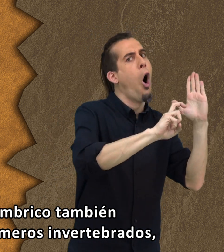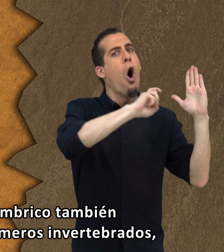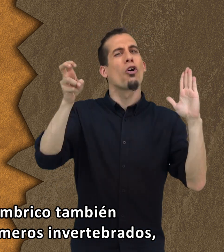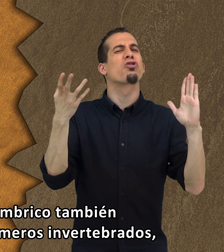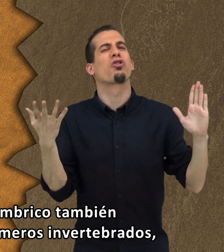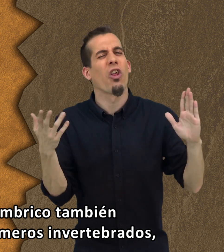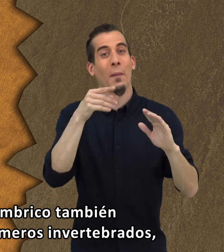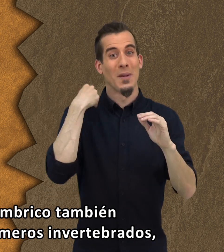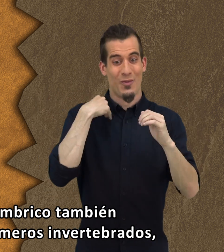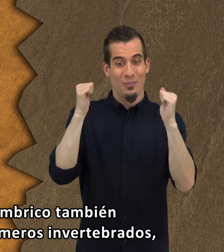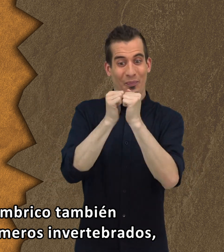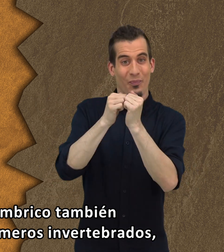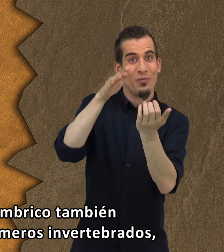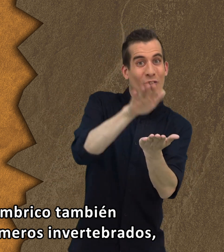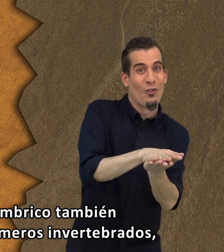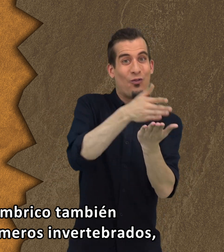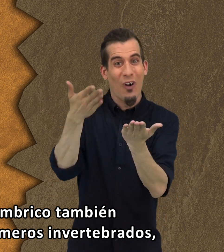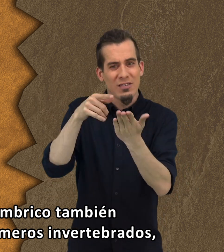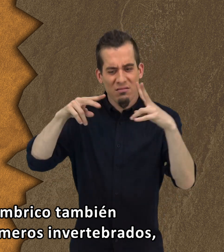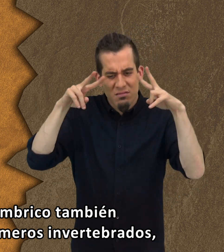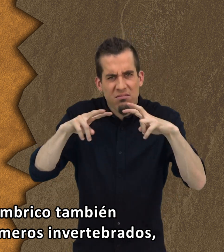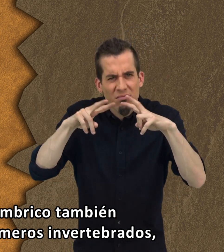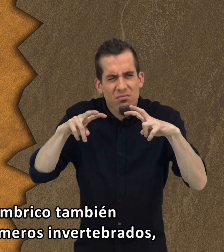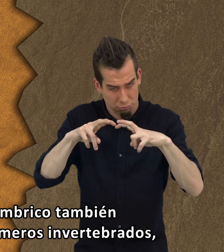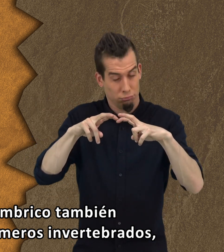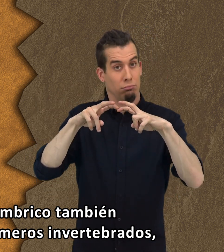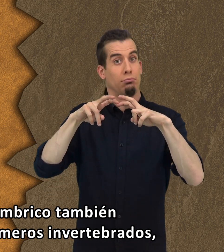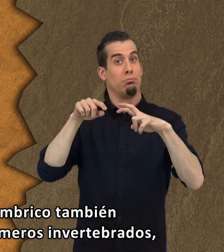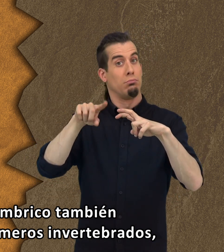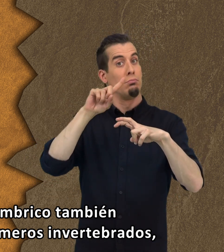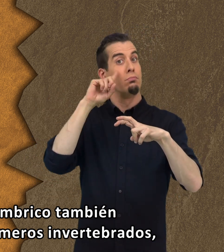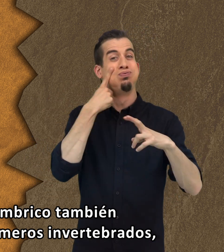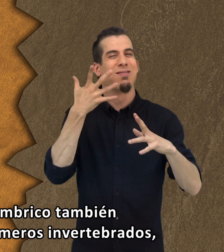que según el registro fósil datan de hace 700 millones de años.